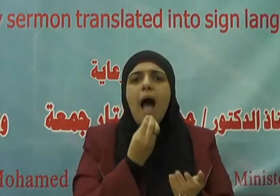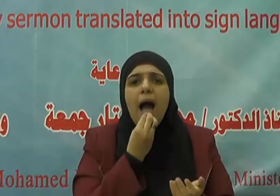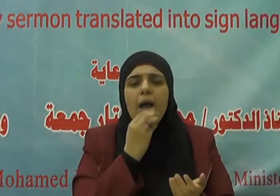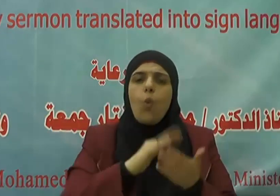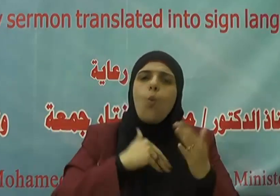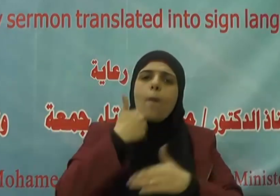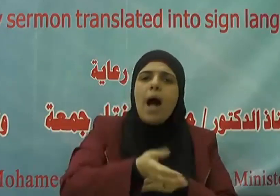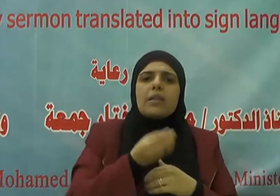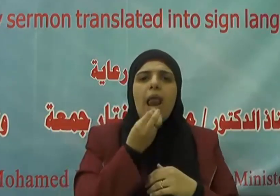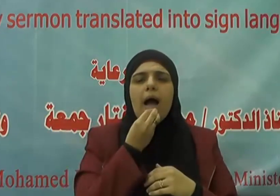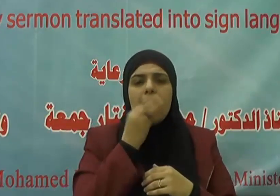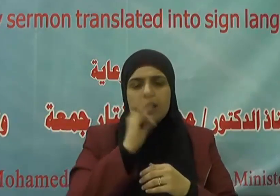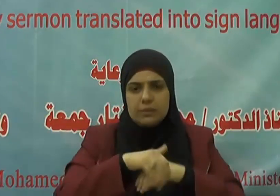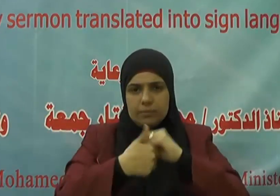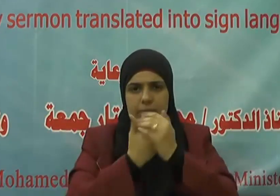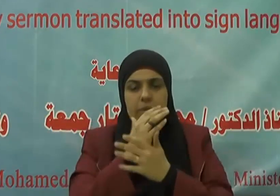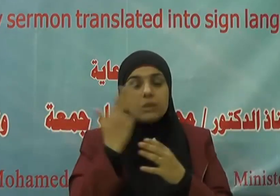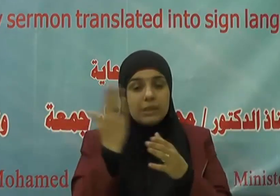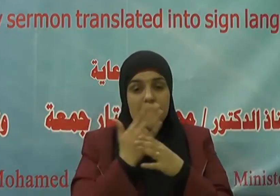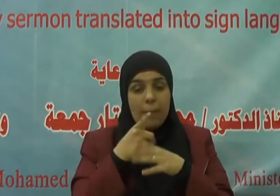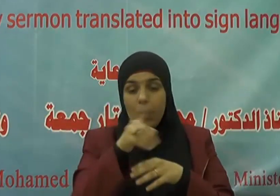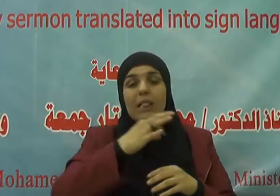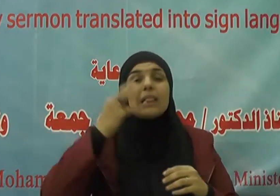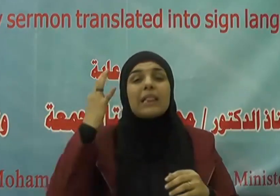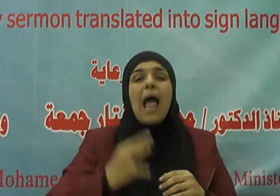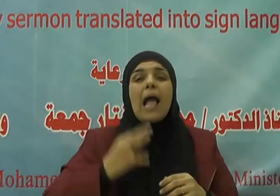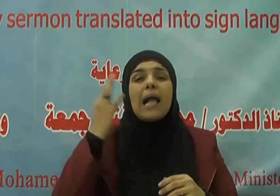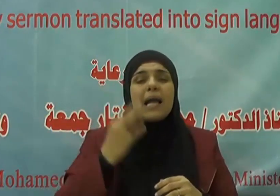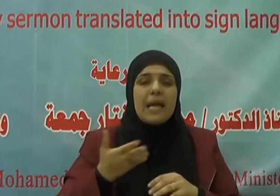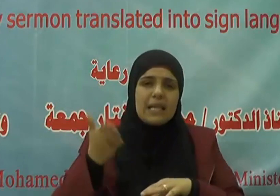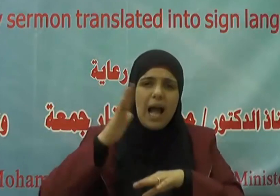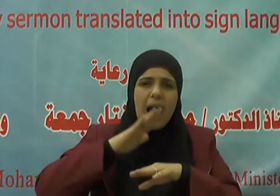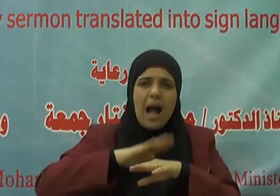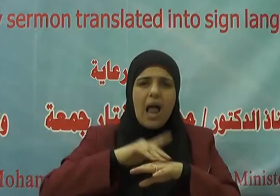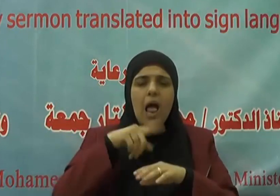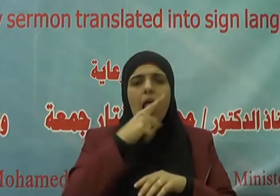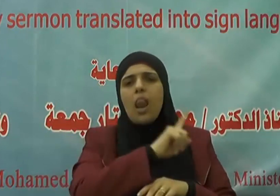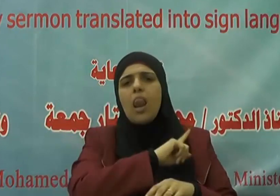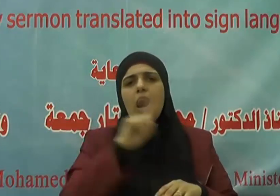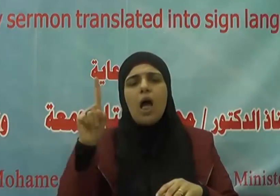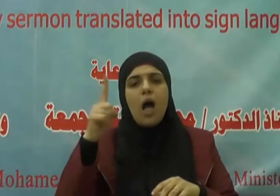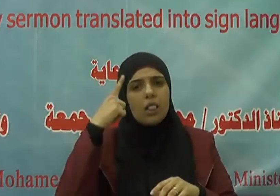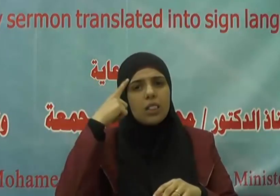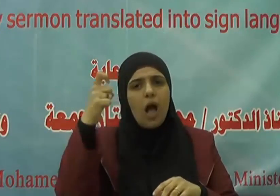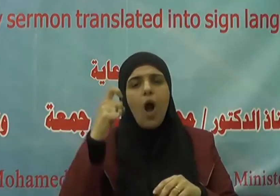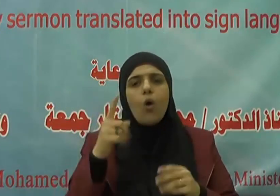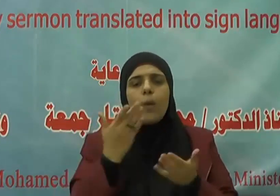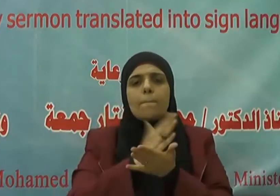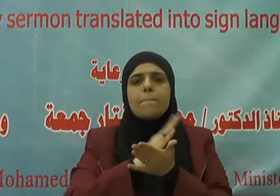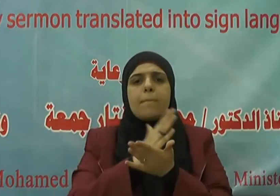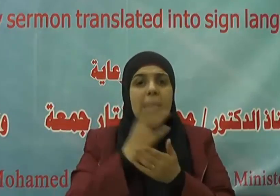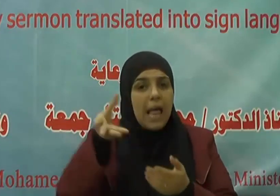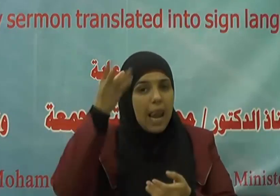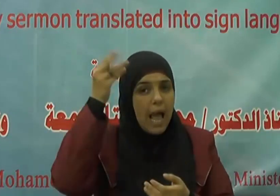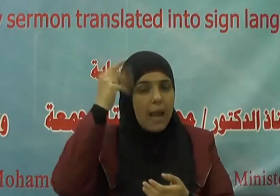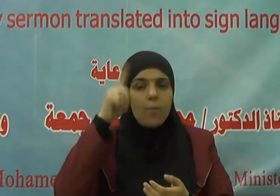وفي ذلك ما يؤكد أنه لا تعارض بين العلم والدين